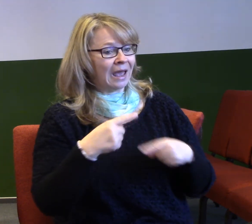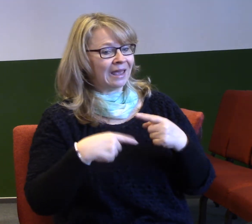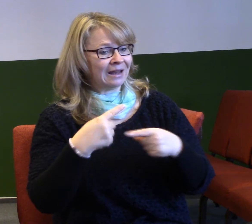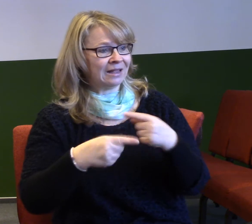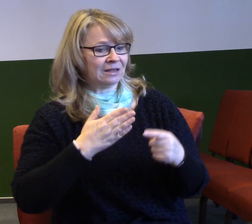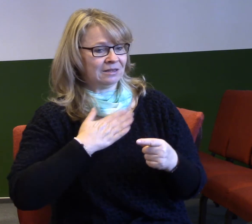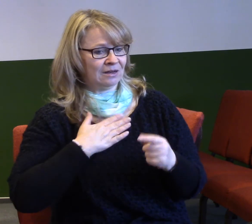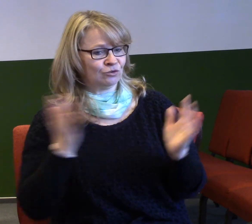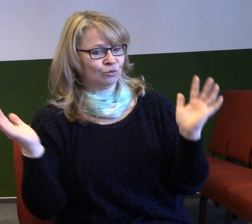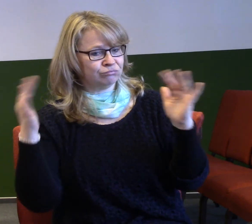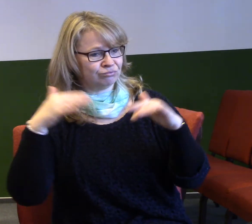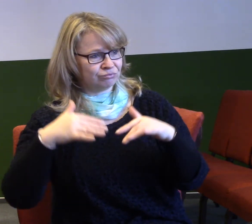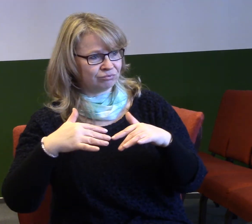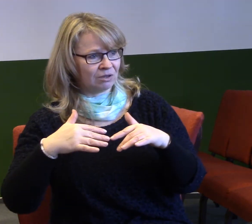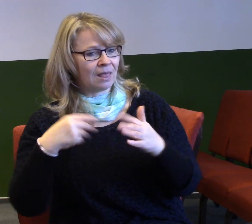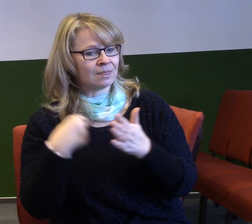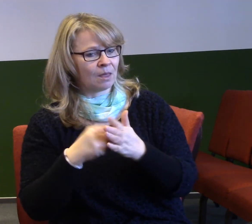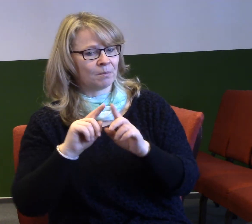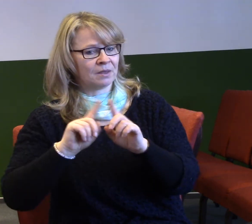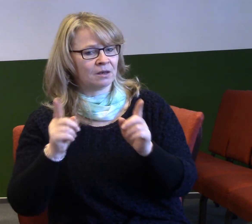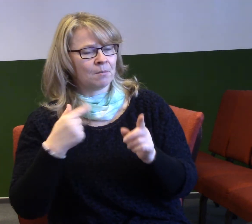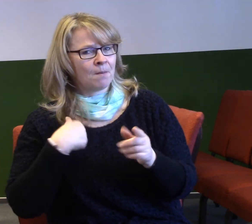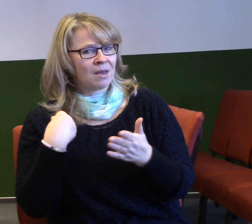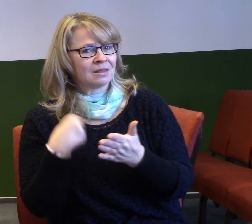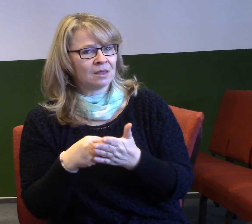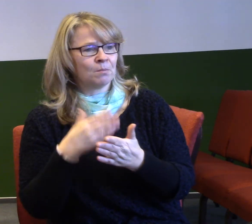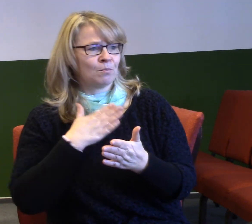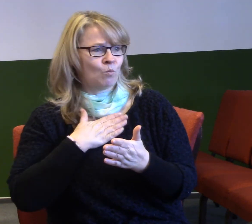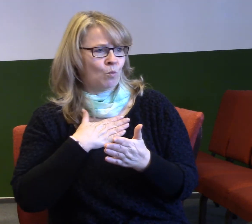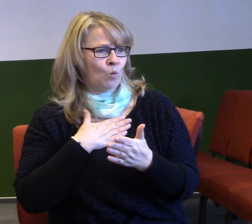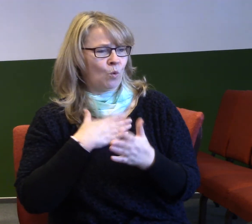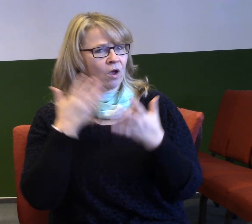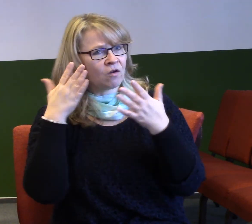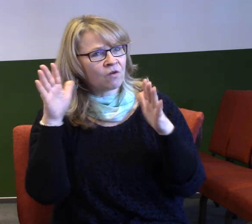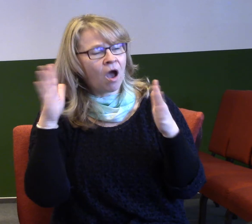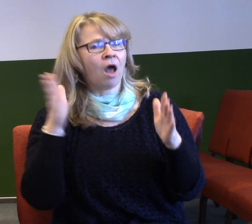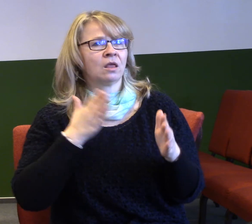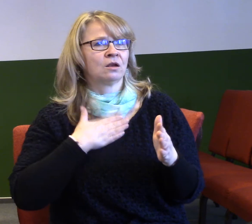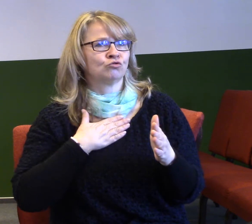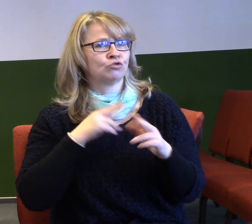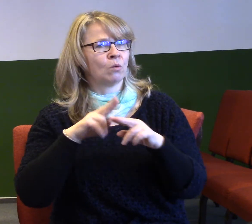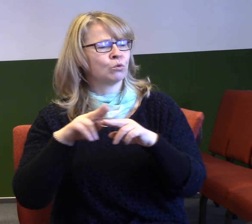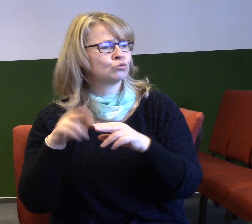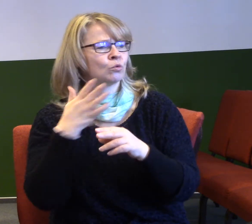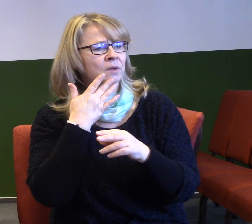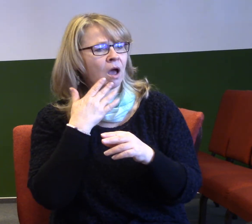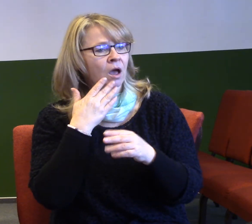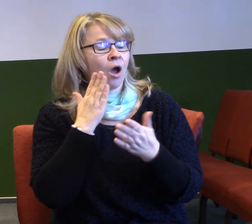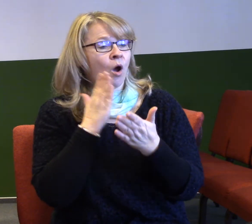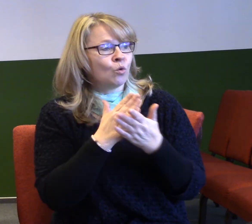setkání s Bohem, máme svůj styl, jak chválíme a jak děláme věci. A přicházejí nové generace, které